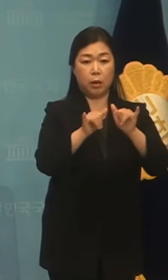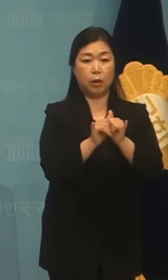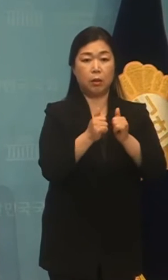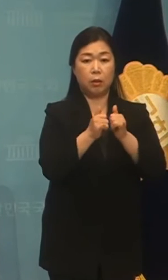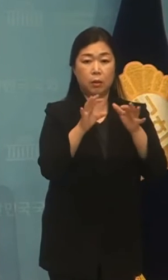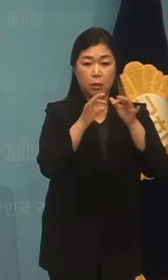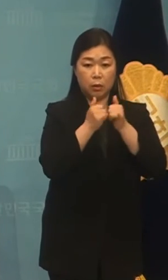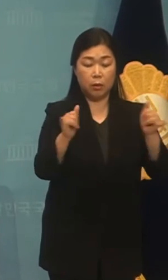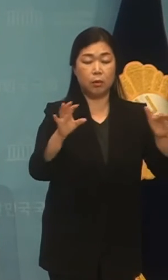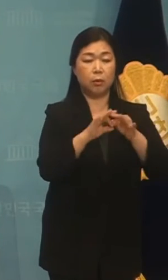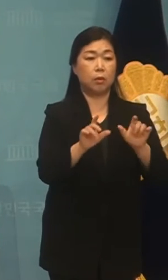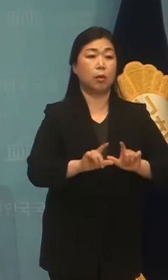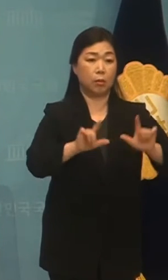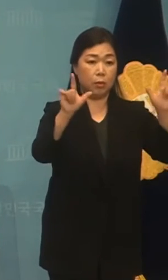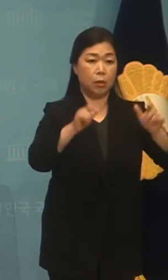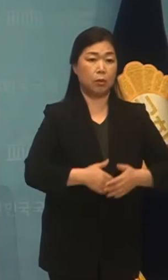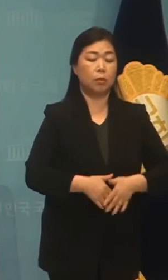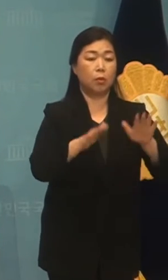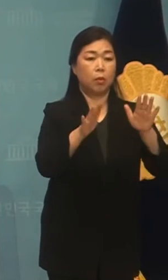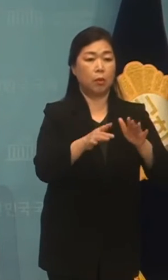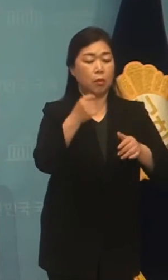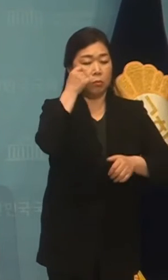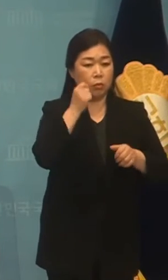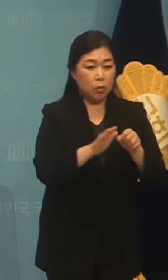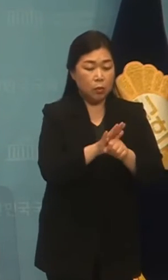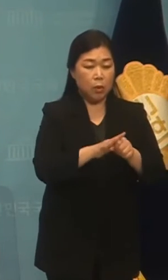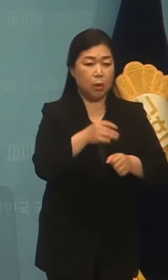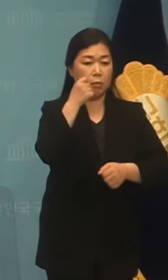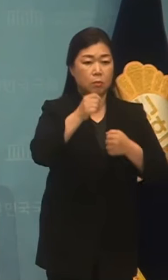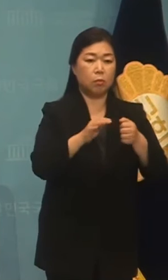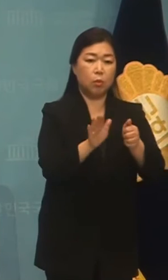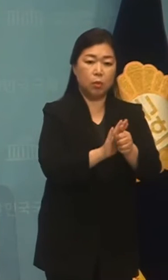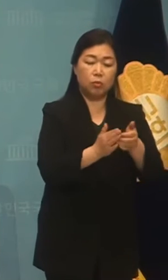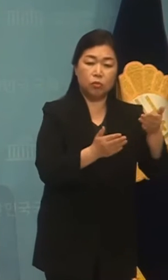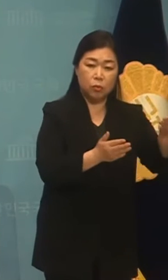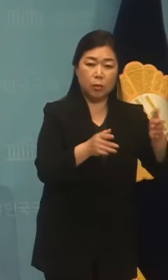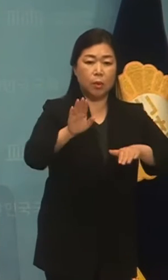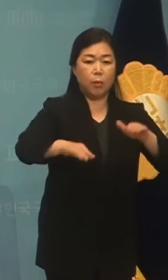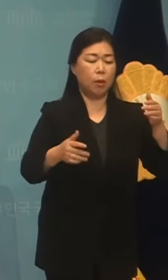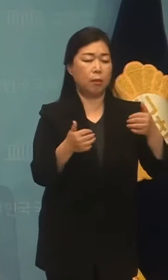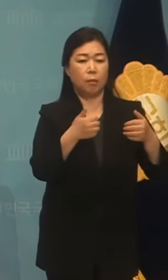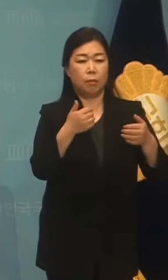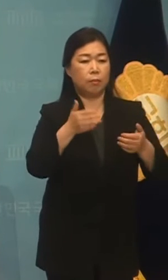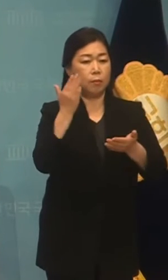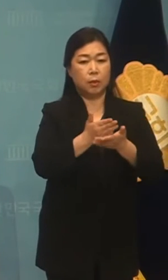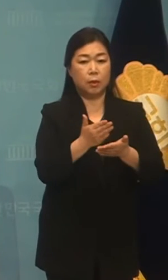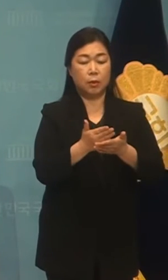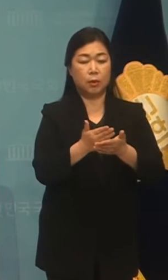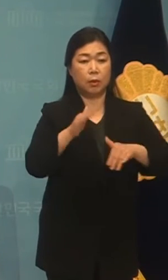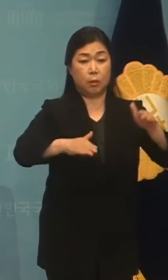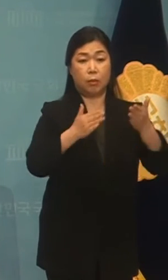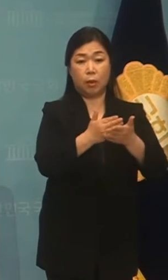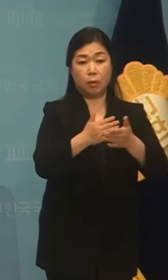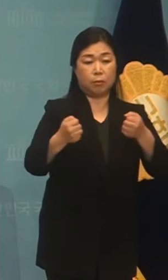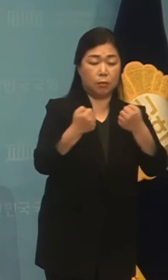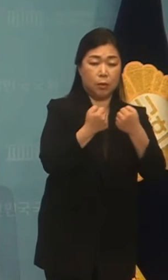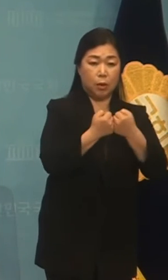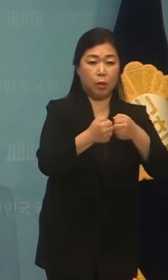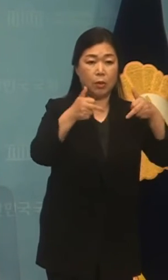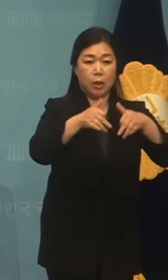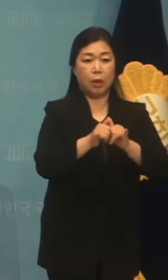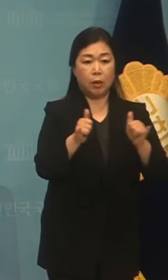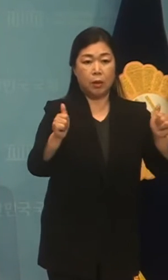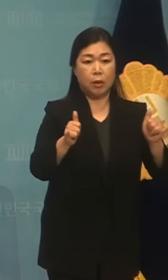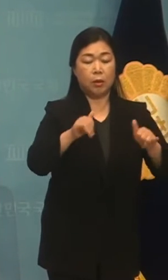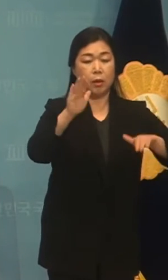장애인 강사자들은 장애인에 대한 동정과 피해 그리고 모든 특별에 맞서 싸우겠다는 의미에서 장애인 차별 철퇴의